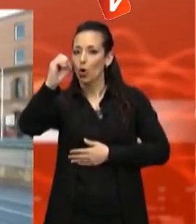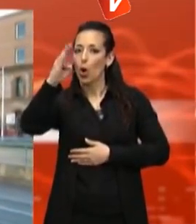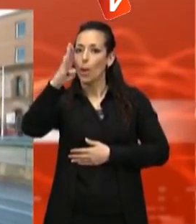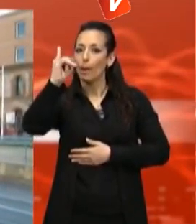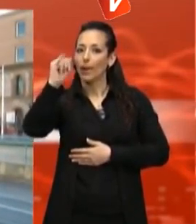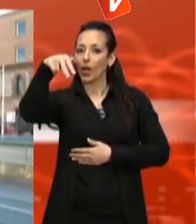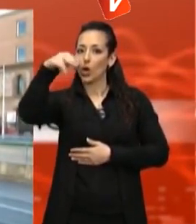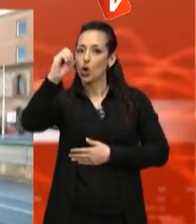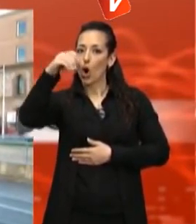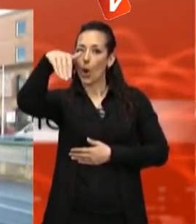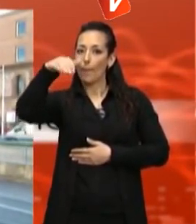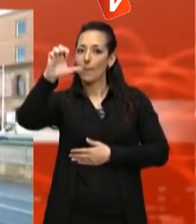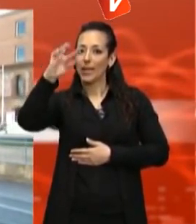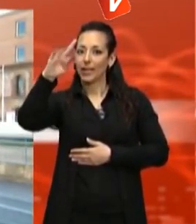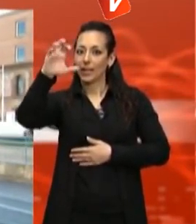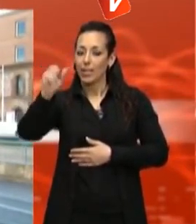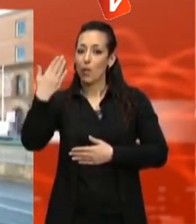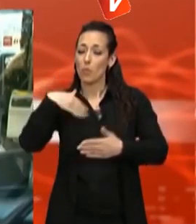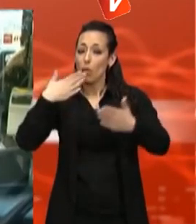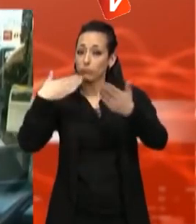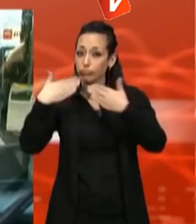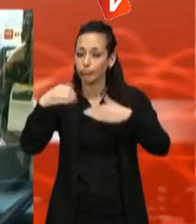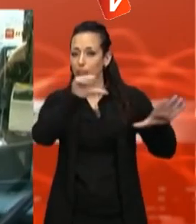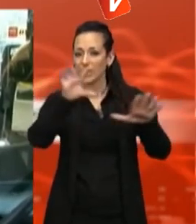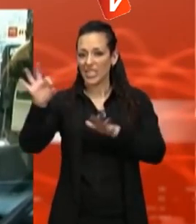mostra de 600 usuaris entre el 6 i el 8 de novembre.